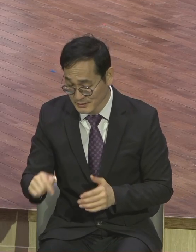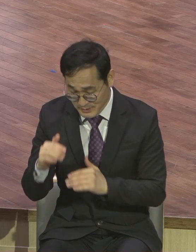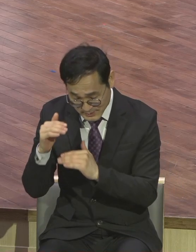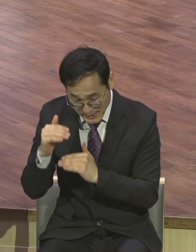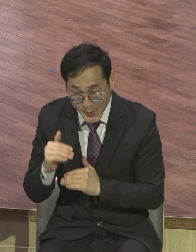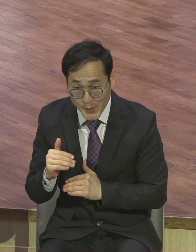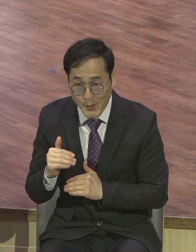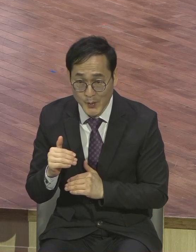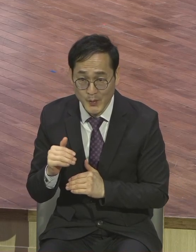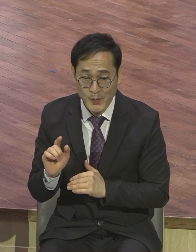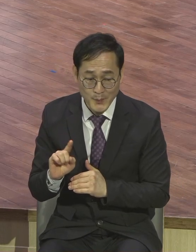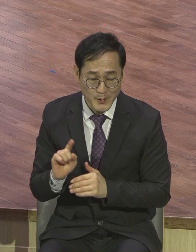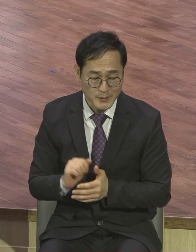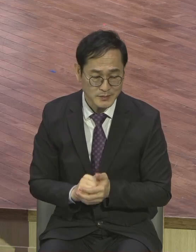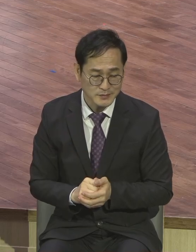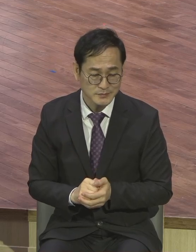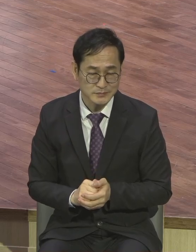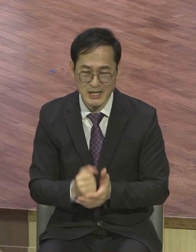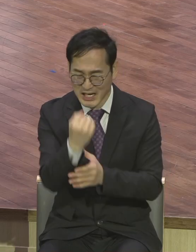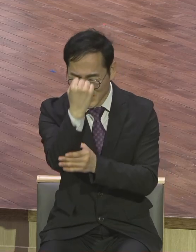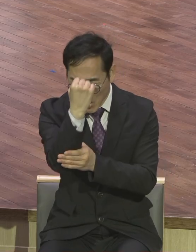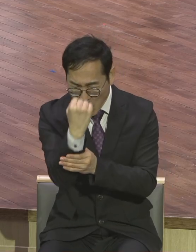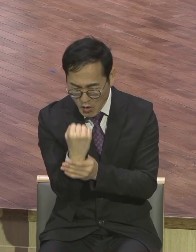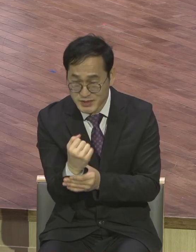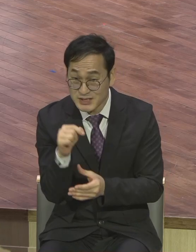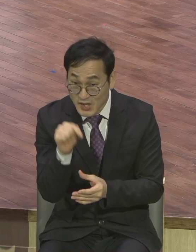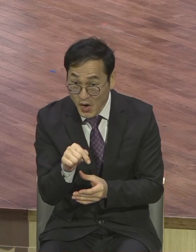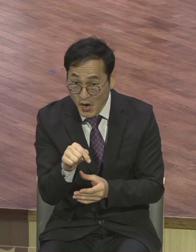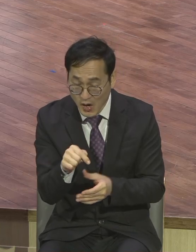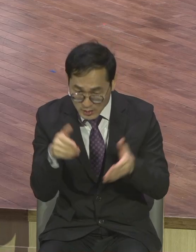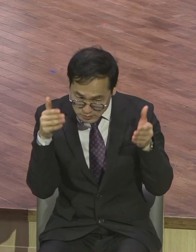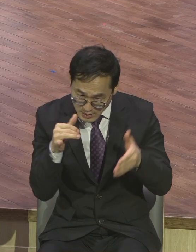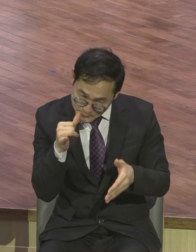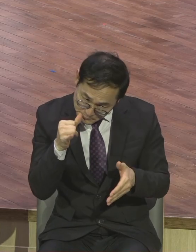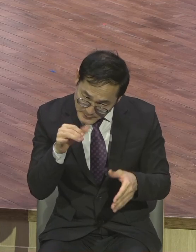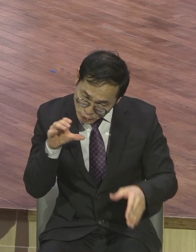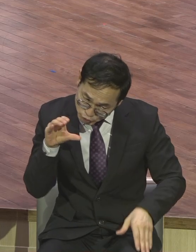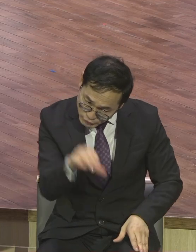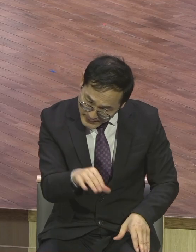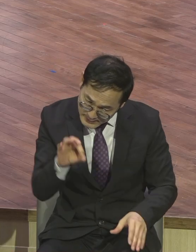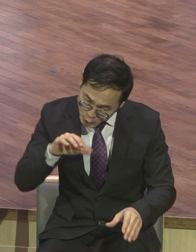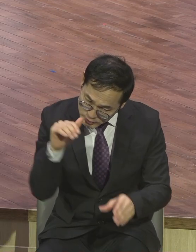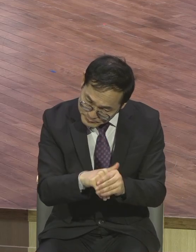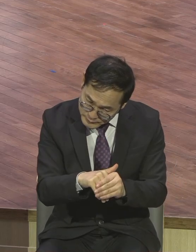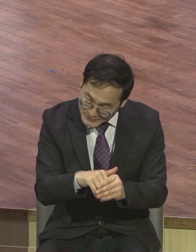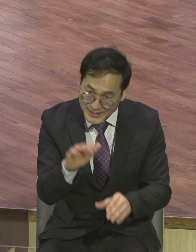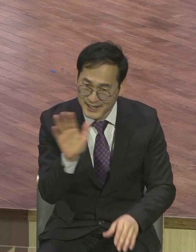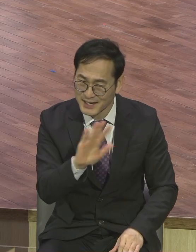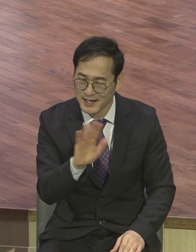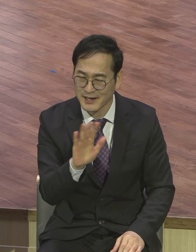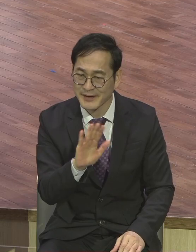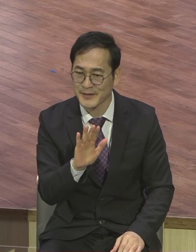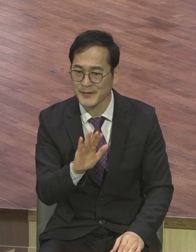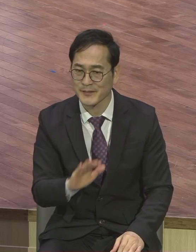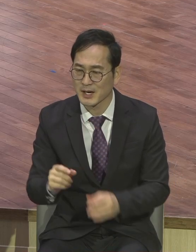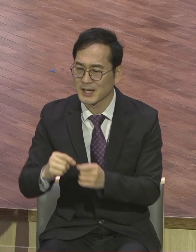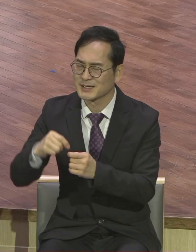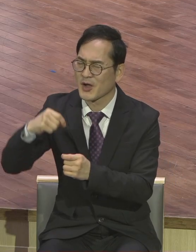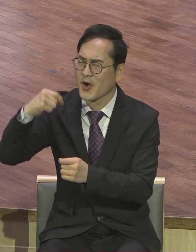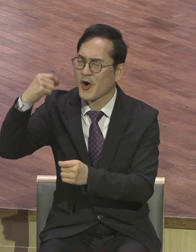서질 서론의 것에 투자해서는 안되고 영원 영원을 위한